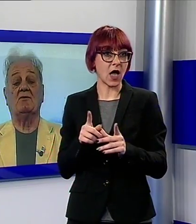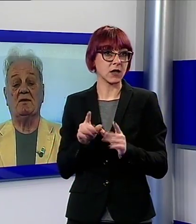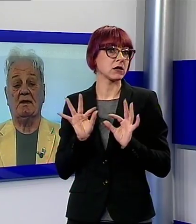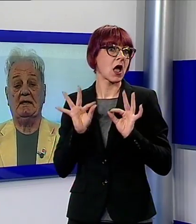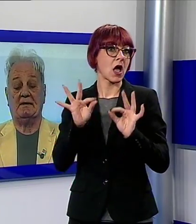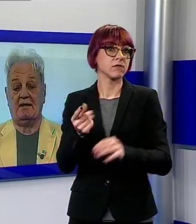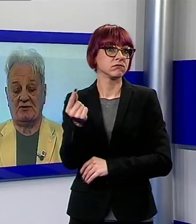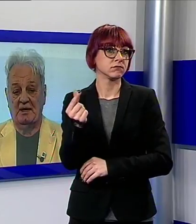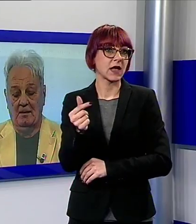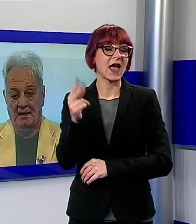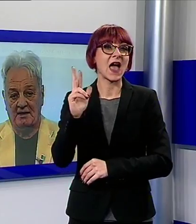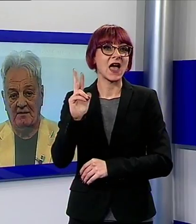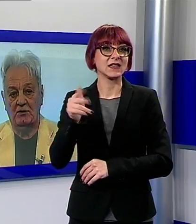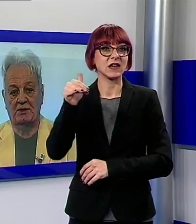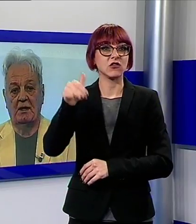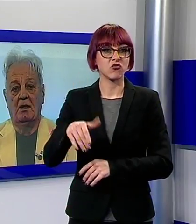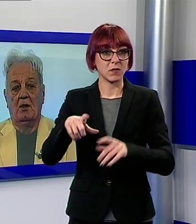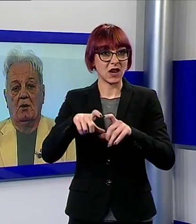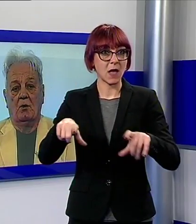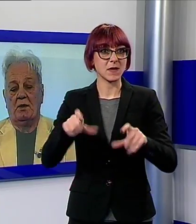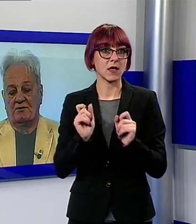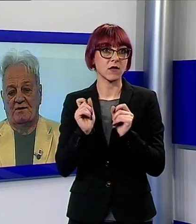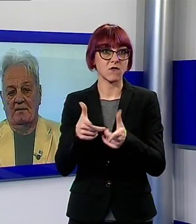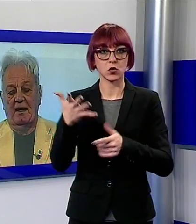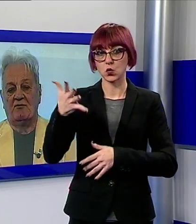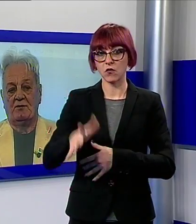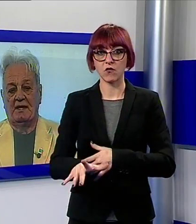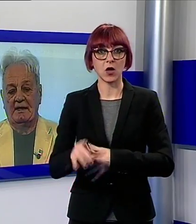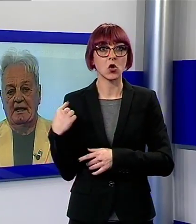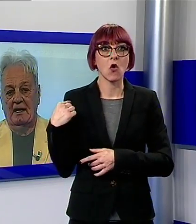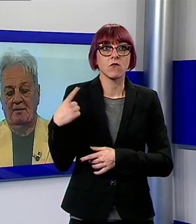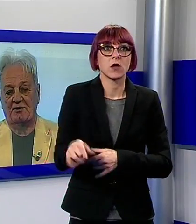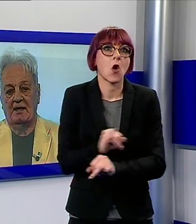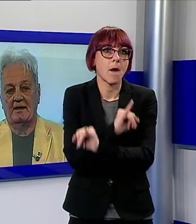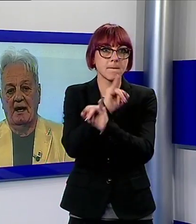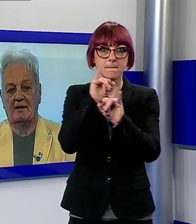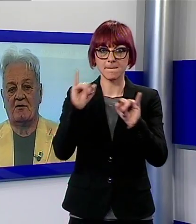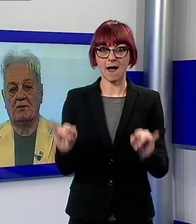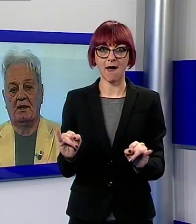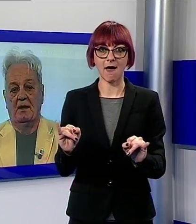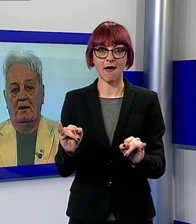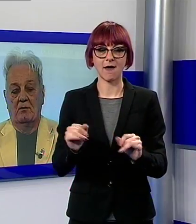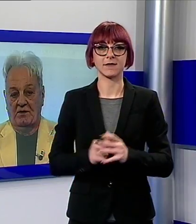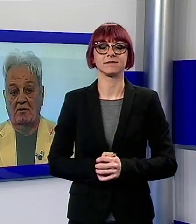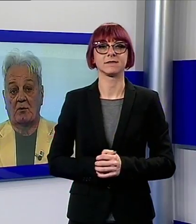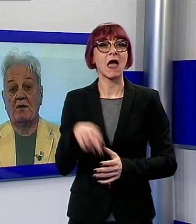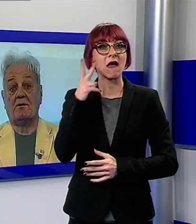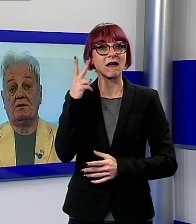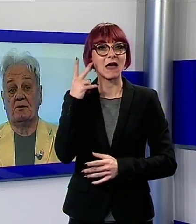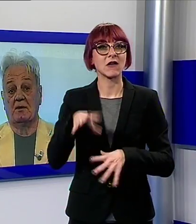cifra di 13 mila biglietti venduti una cifra mai raggiunta nelle precedenti edizioni un segno questo di ottima